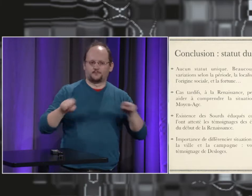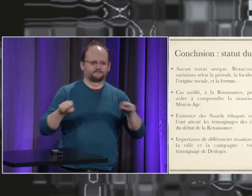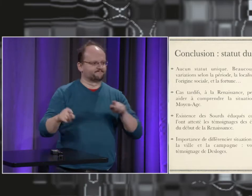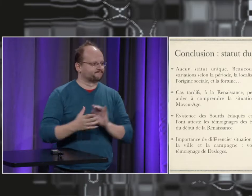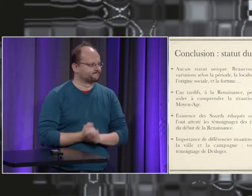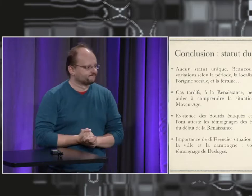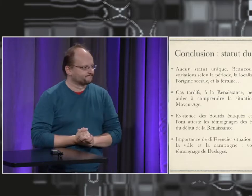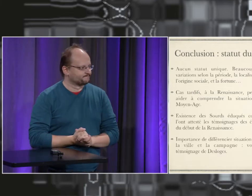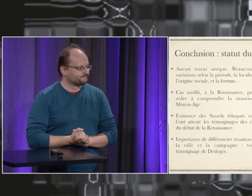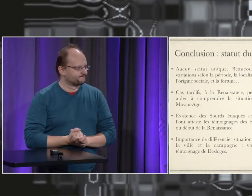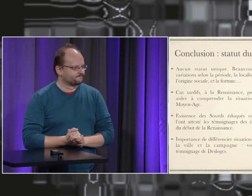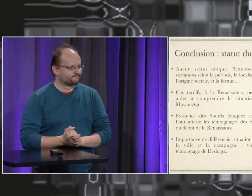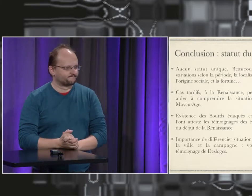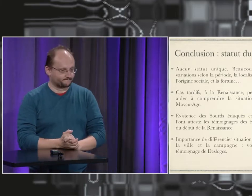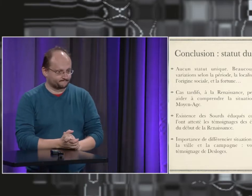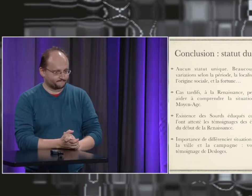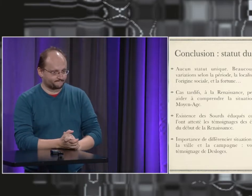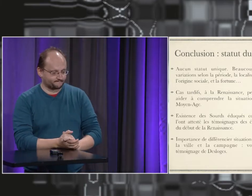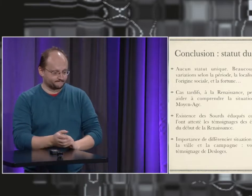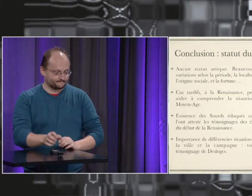vivaient à la campagne ce qui explique un développement différent